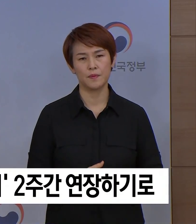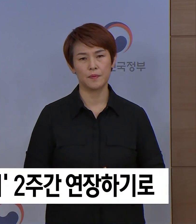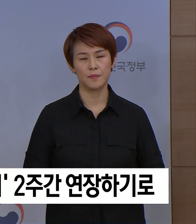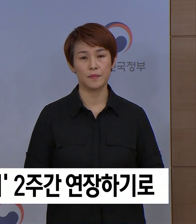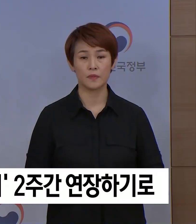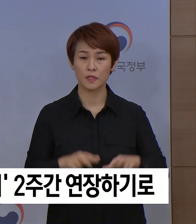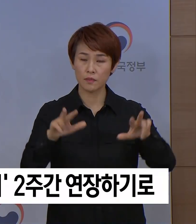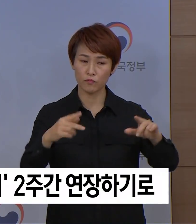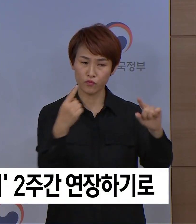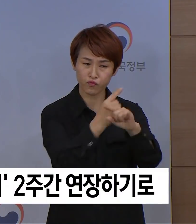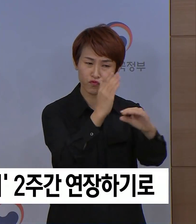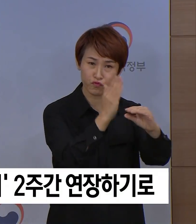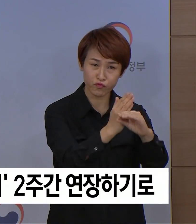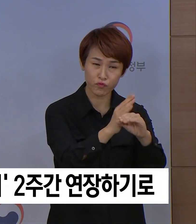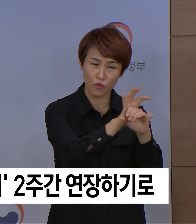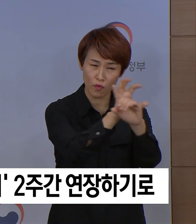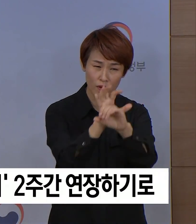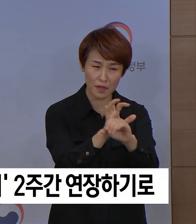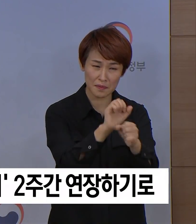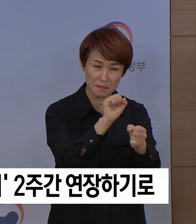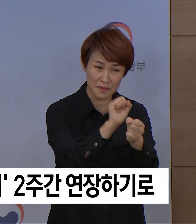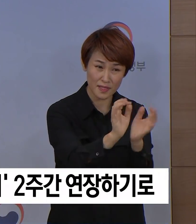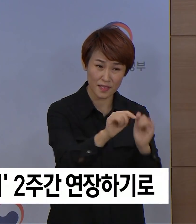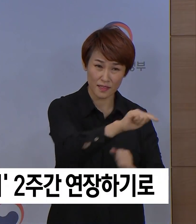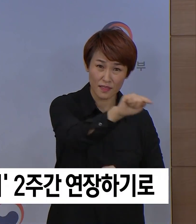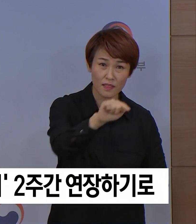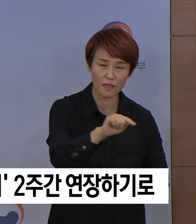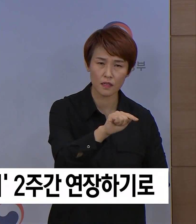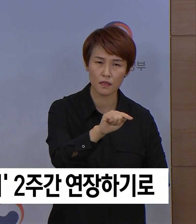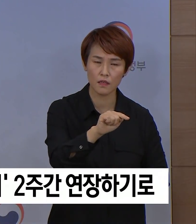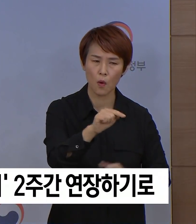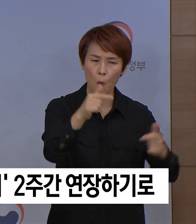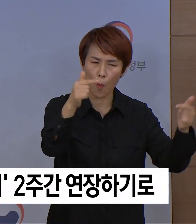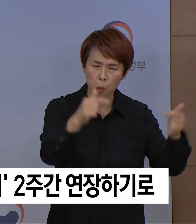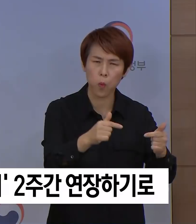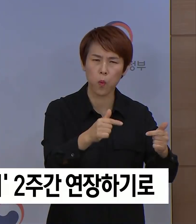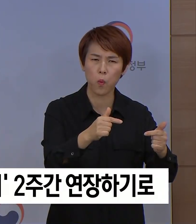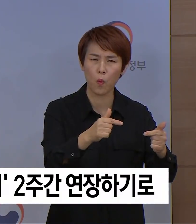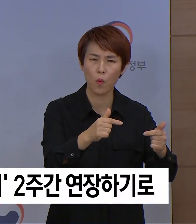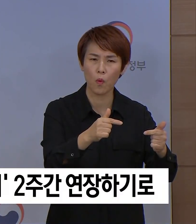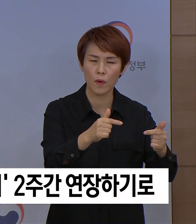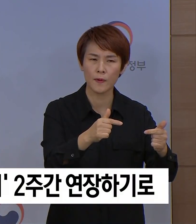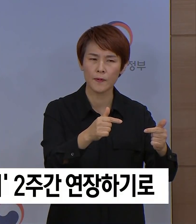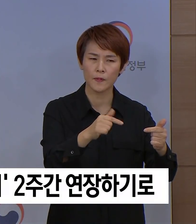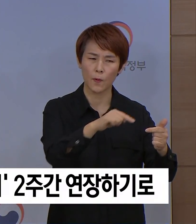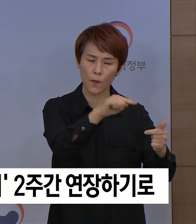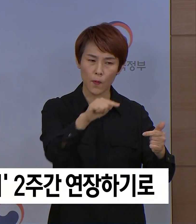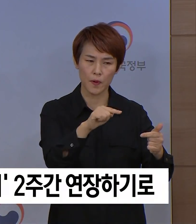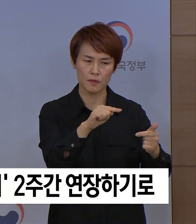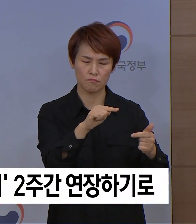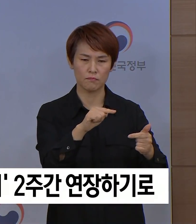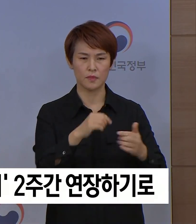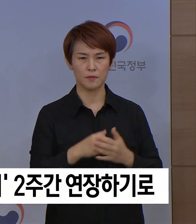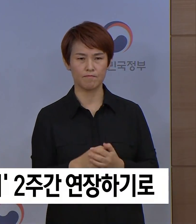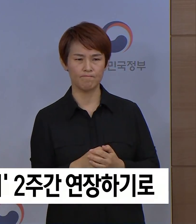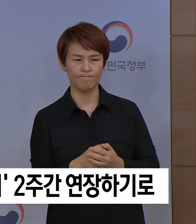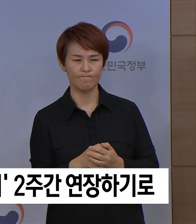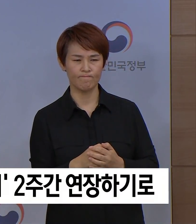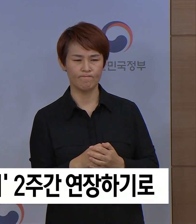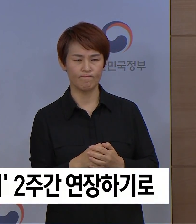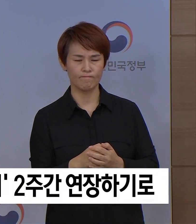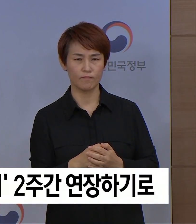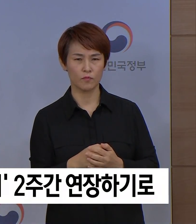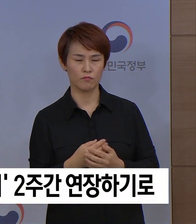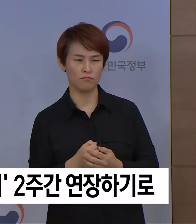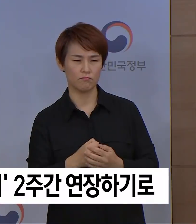현재 치료를 받고 있는 코로나19 환자의 규모도 절반 수준으로 줄여서 한정된 방역자원을 보존할 필요성도 있습니다.